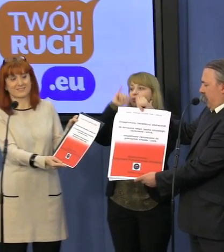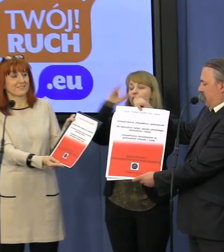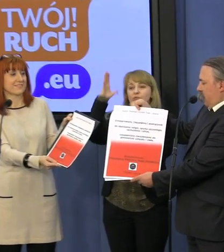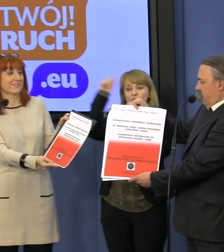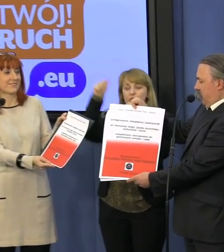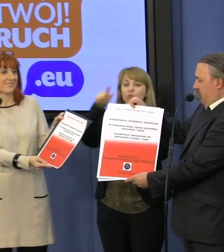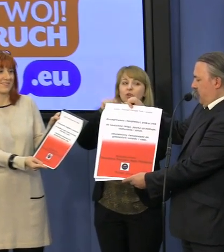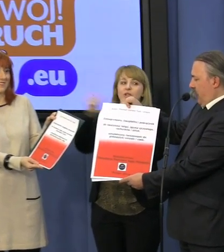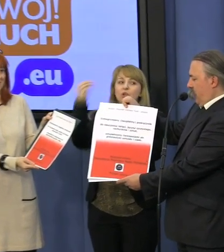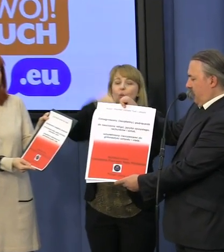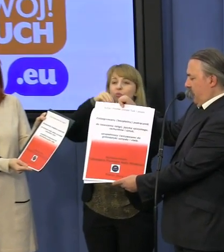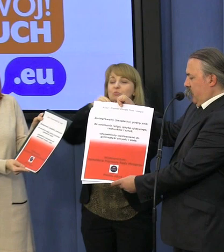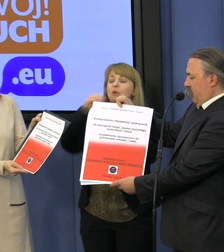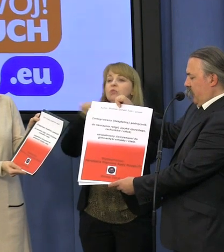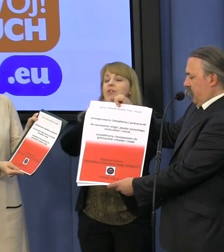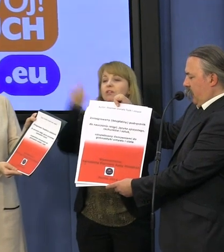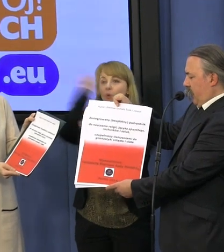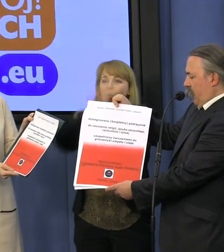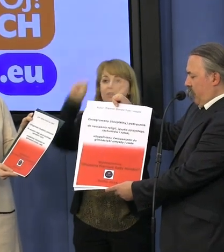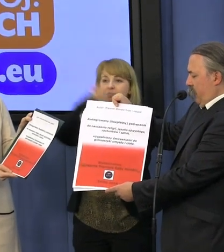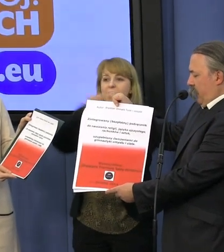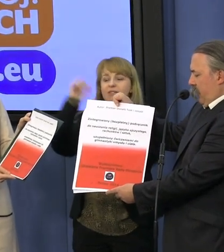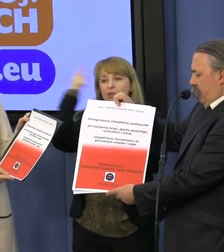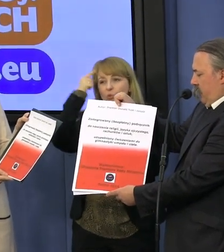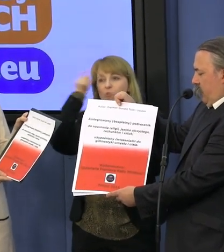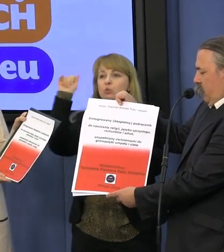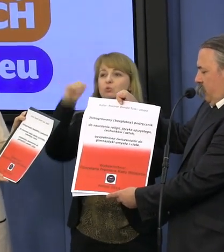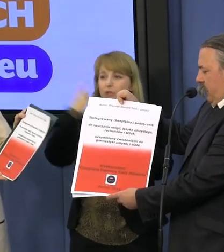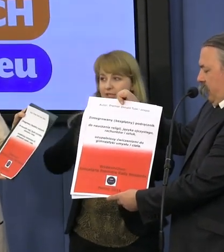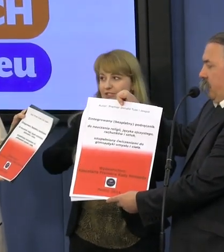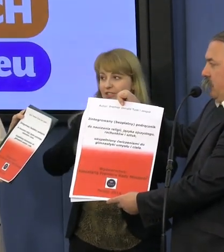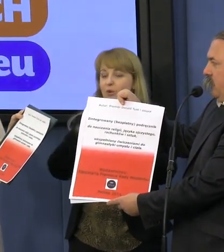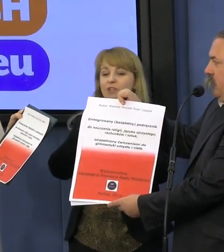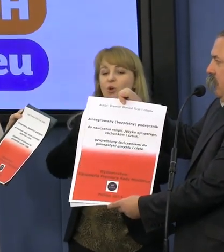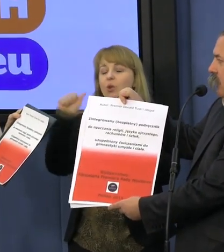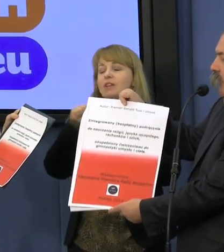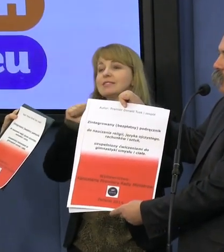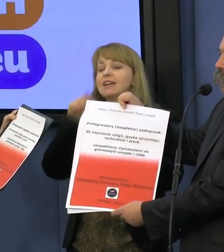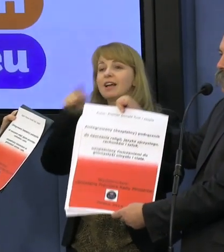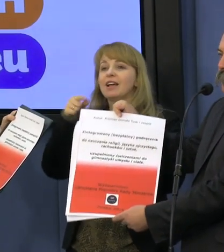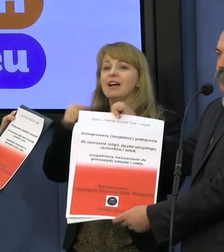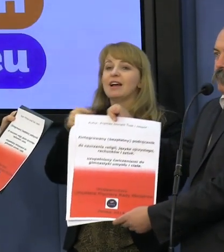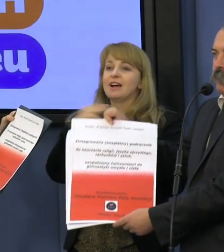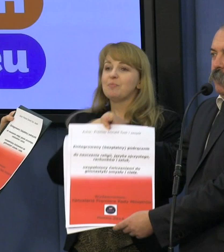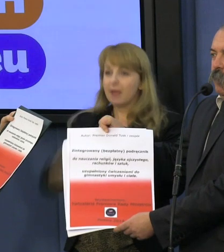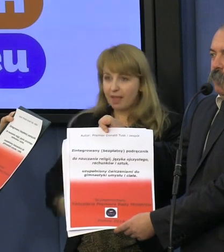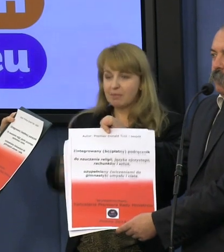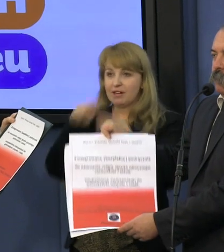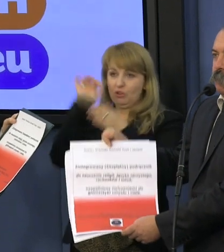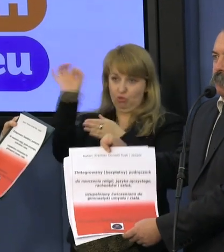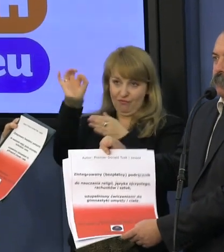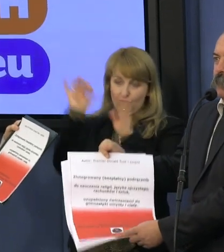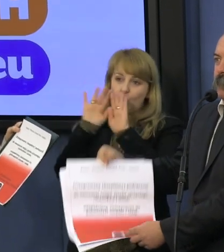do gimnastyki, umysłu i ciała. Wydawnictwo Kancelaria Premiera Rady Ministrów Polska 2014. Także panie premierze,